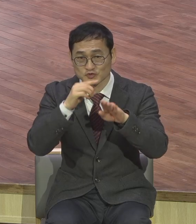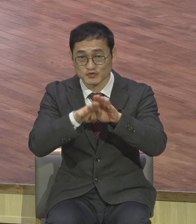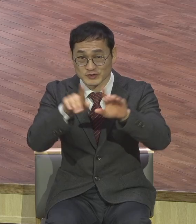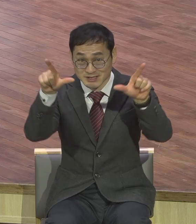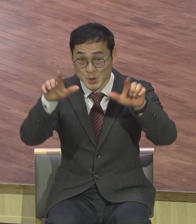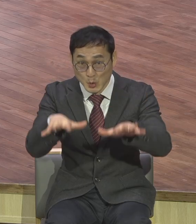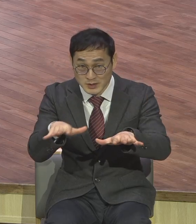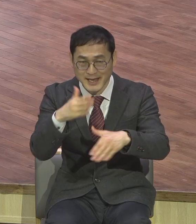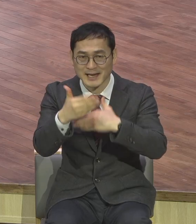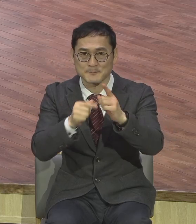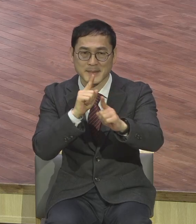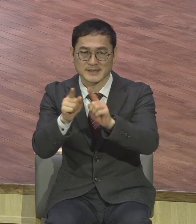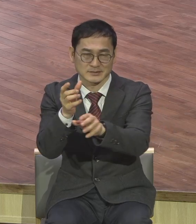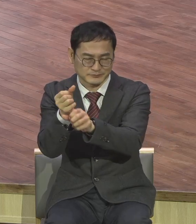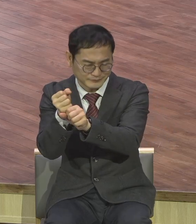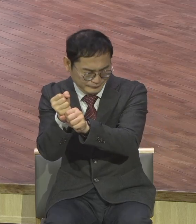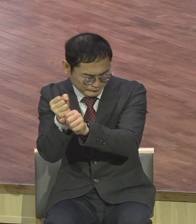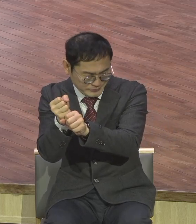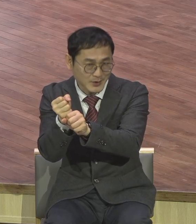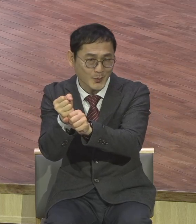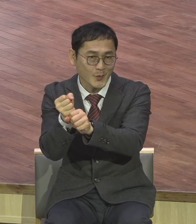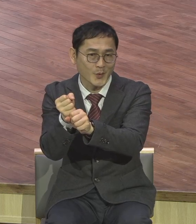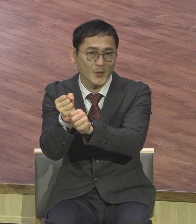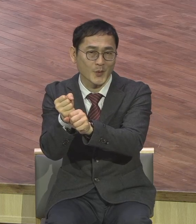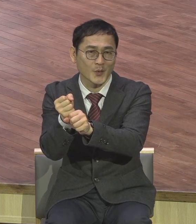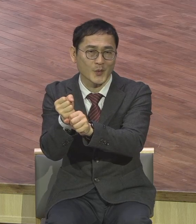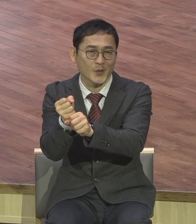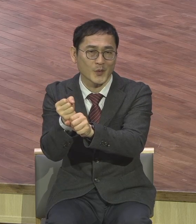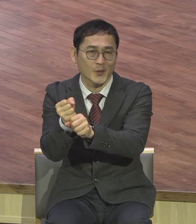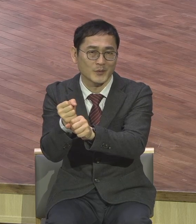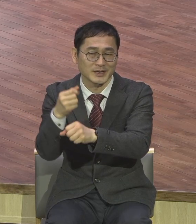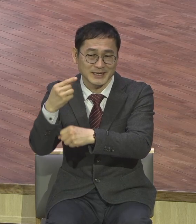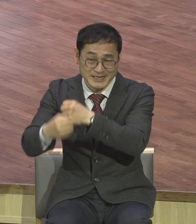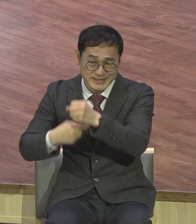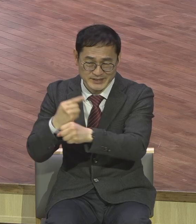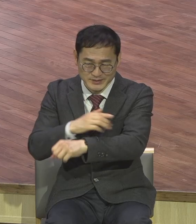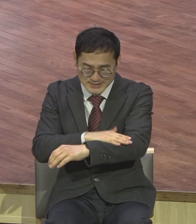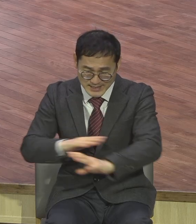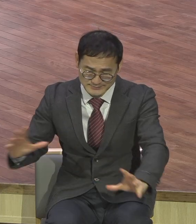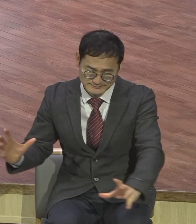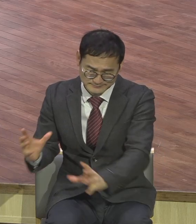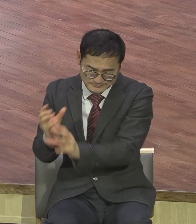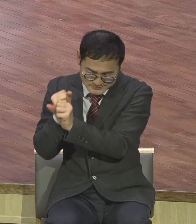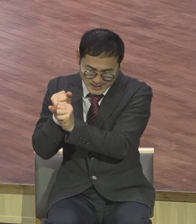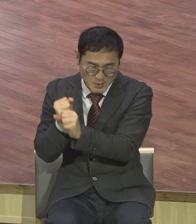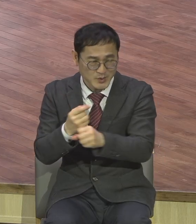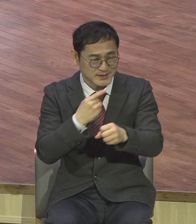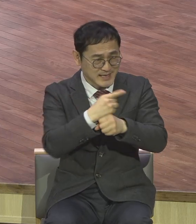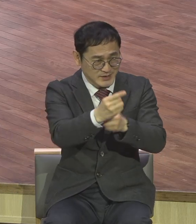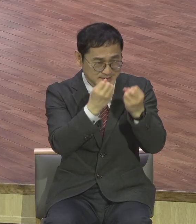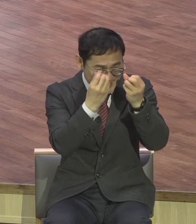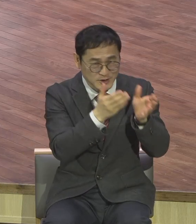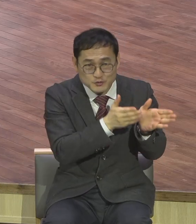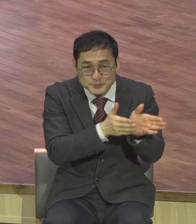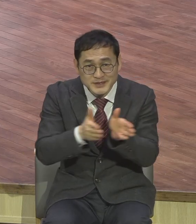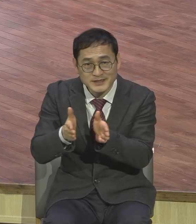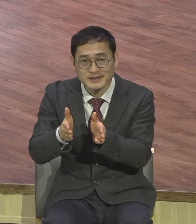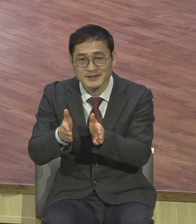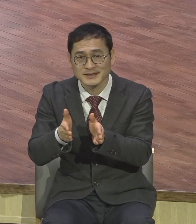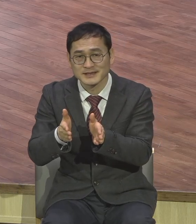말씀 붙잡고 여러분 다 정리하시고 2021년 새해를 맞이할 준비하시면서 하나님 새해는